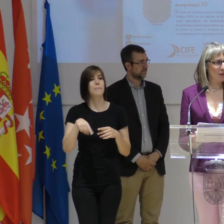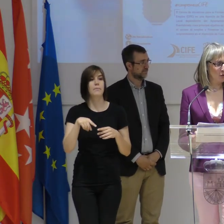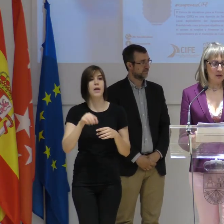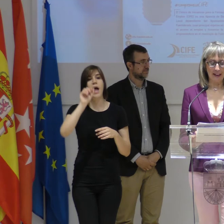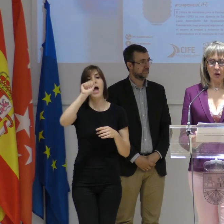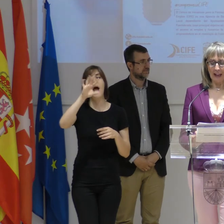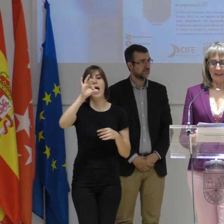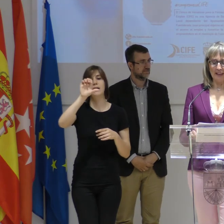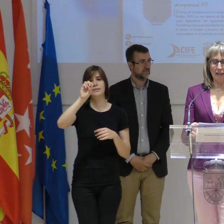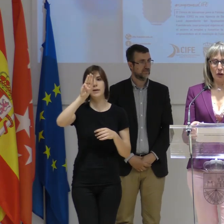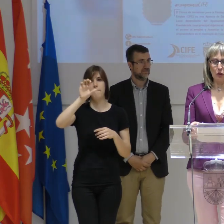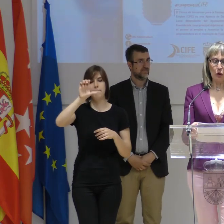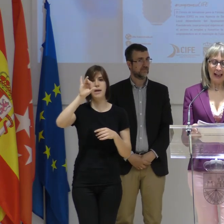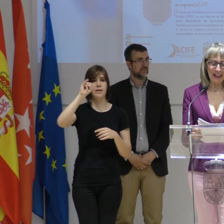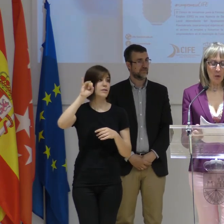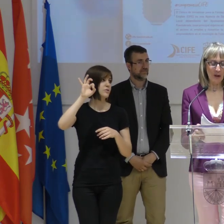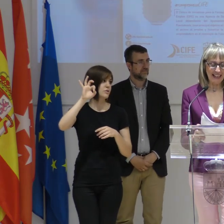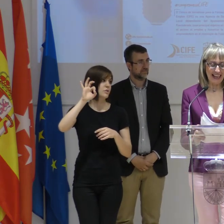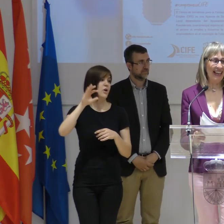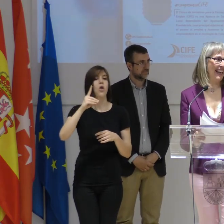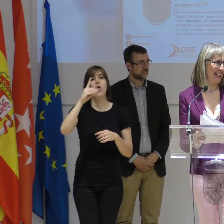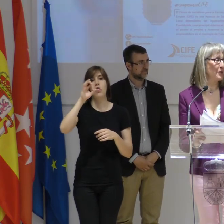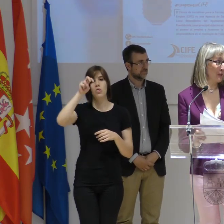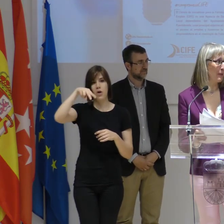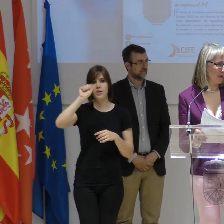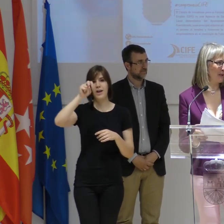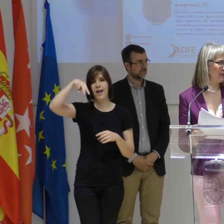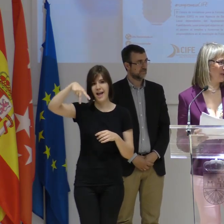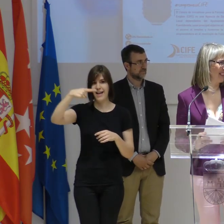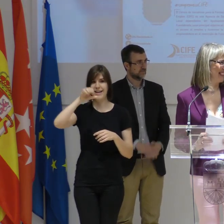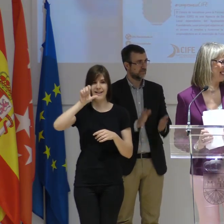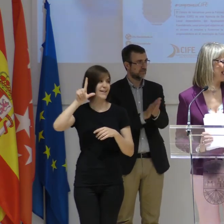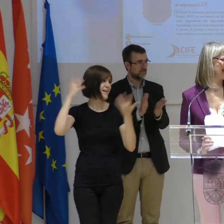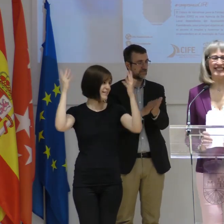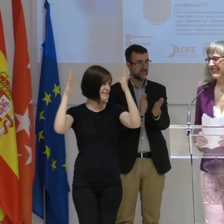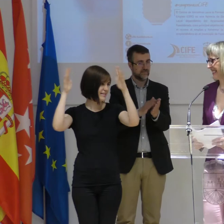Asepello. Recoge la distinción don Ángel Ureña Eras. Un aplauso, un aplauso.